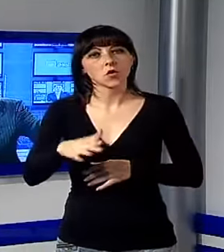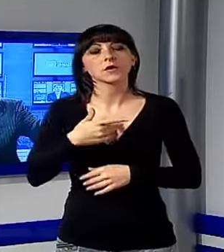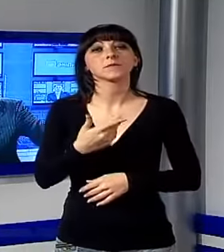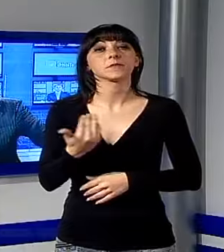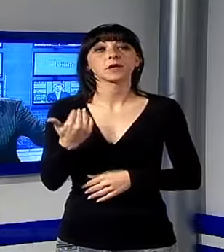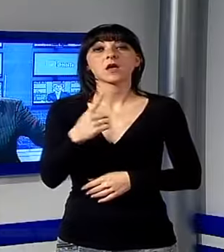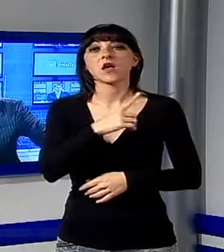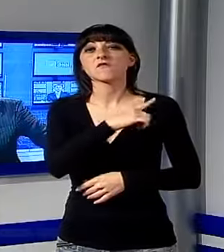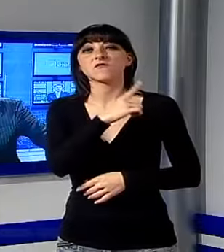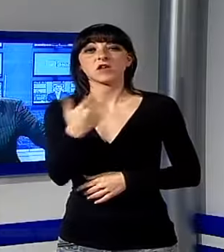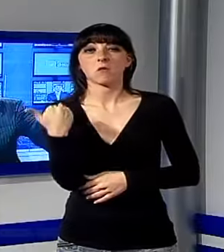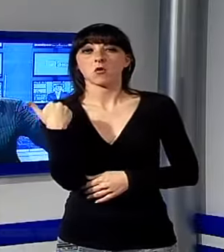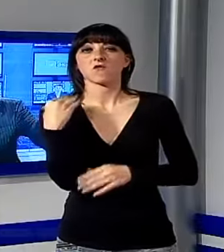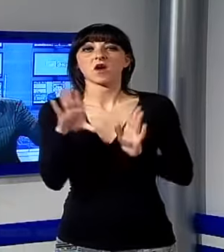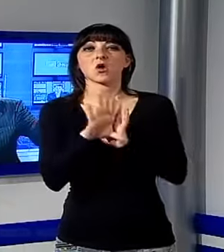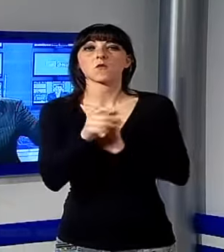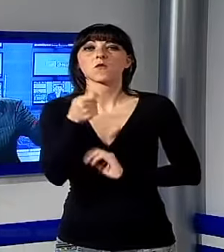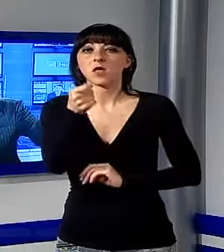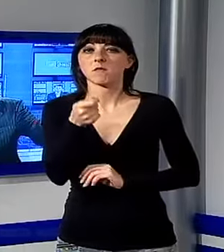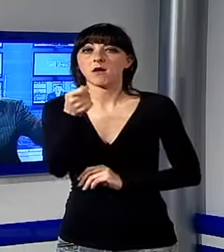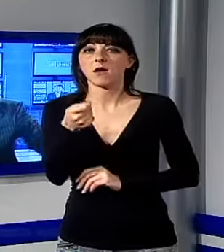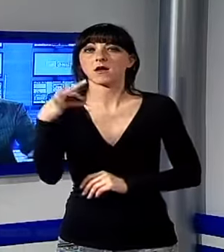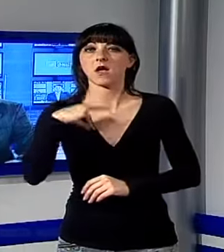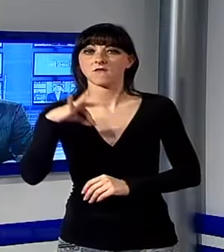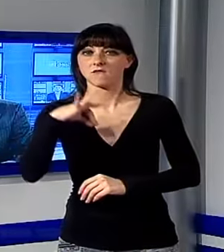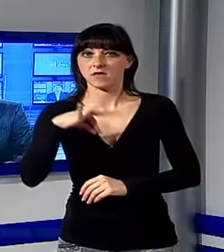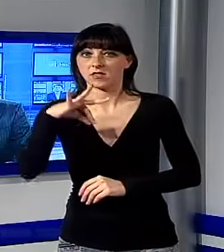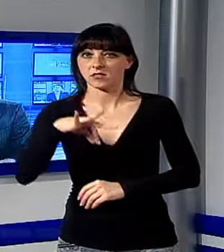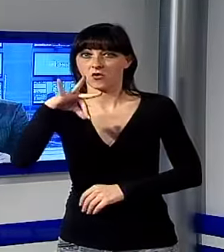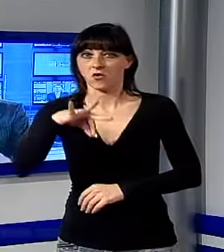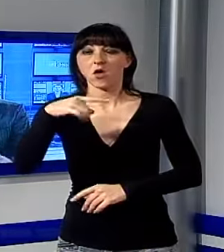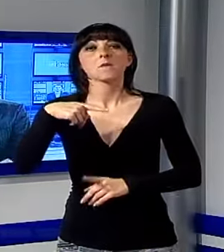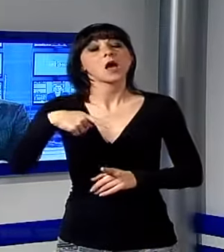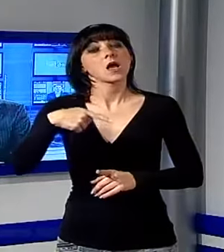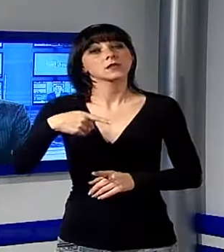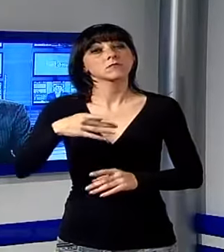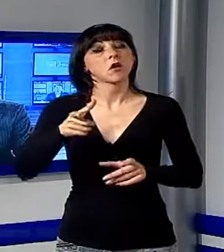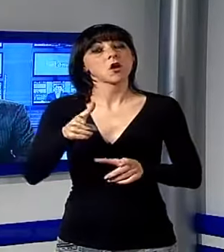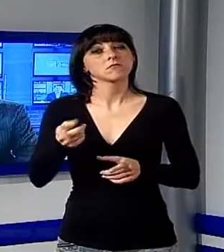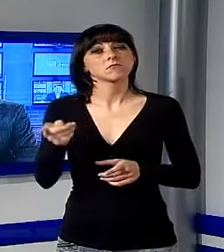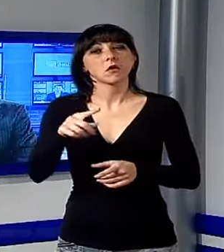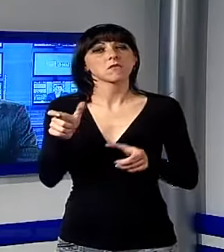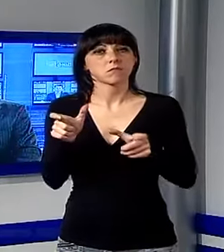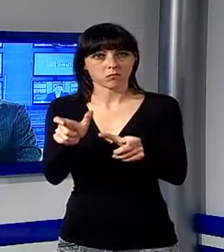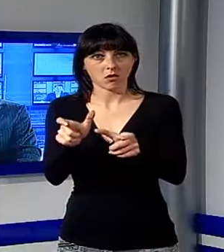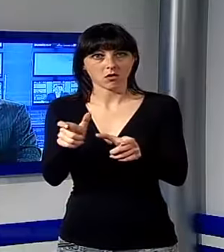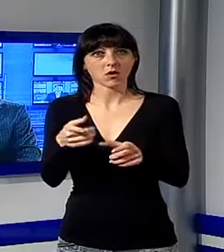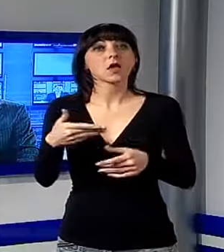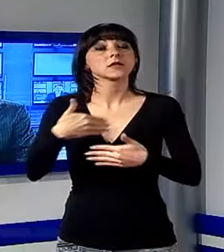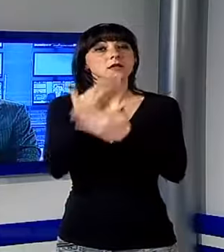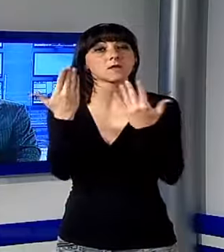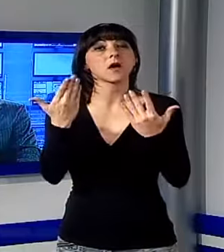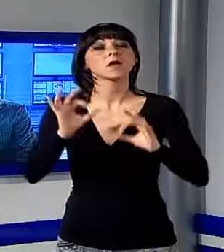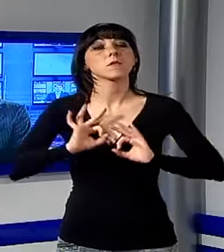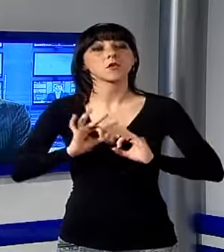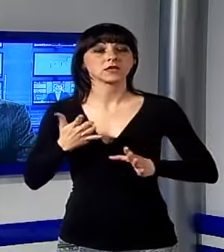'amministrazione ha interrotto il pagamento. Questa mattina dopo l'intervento della polizia e dei rappresentanti della brigata